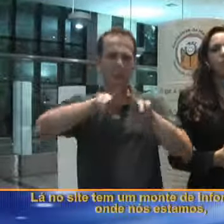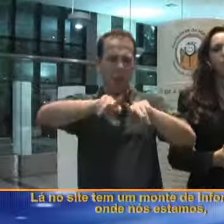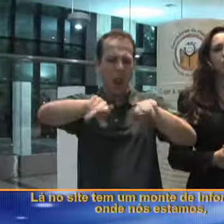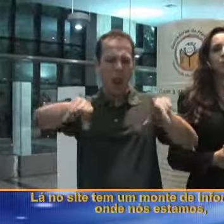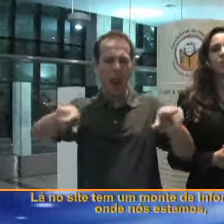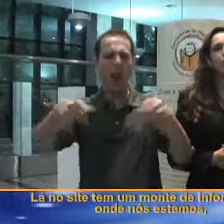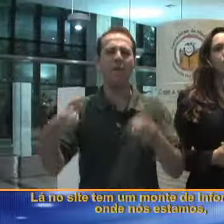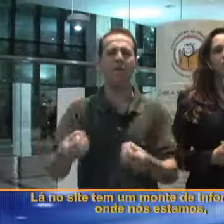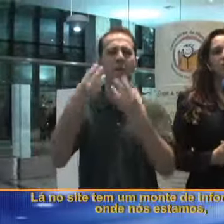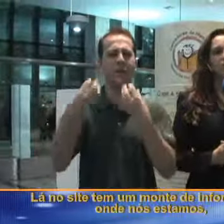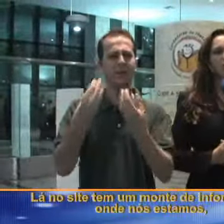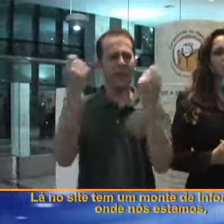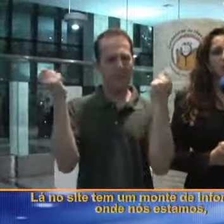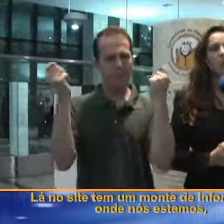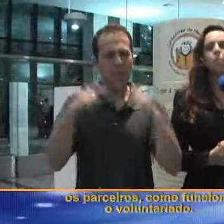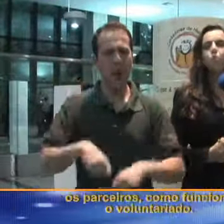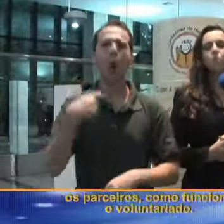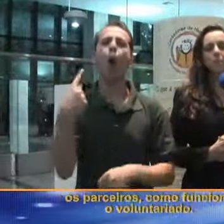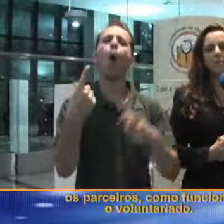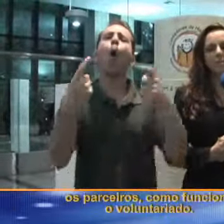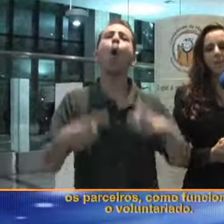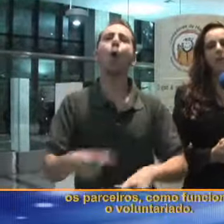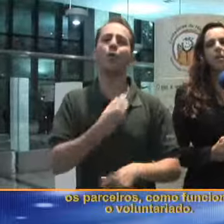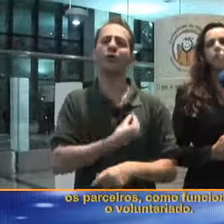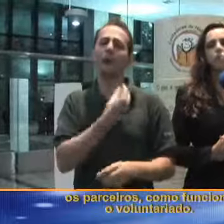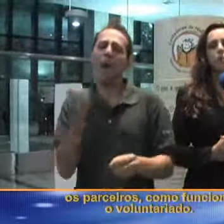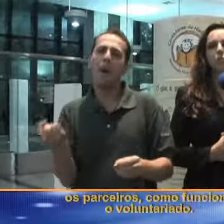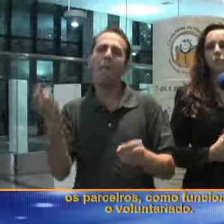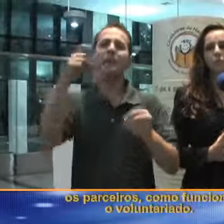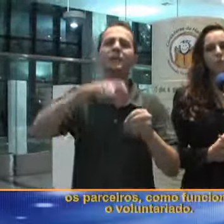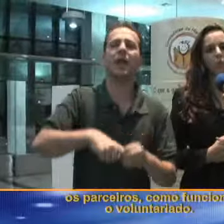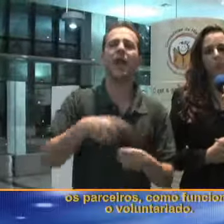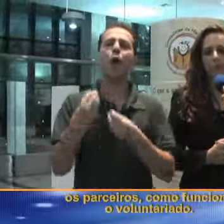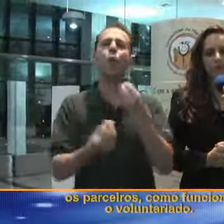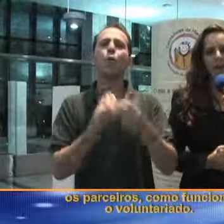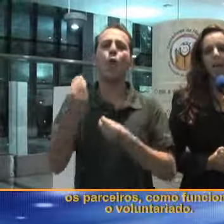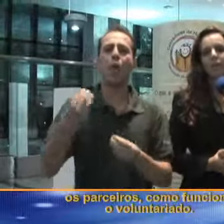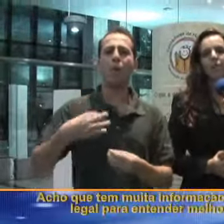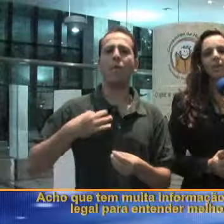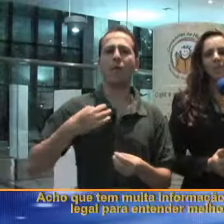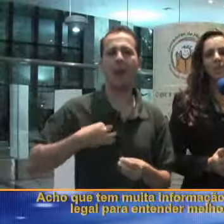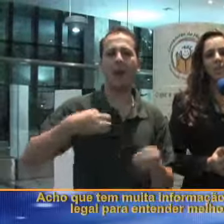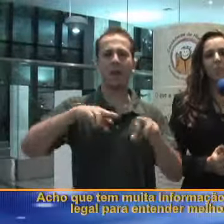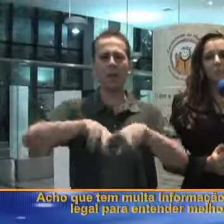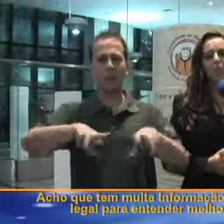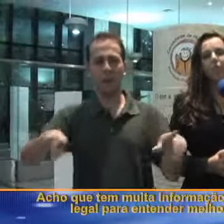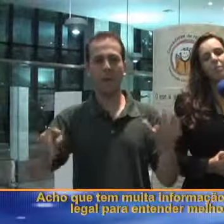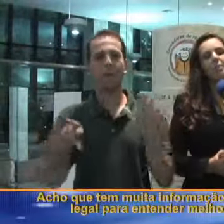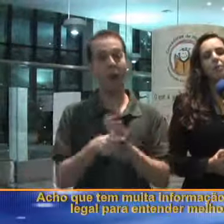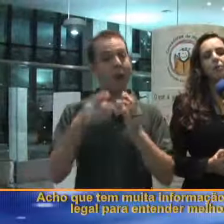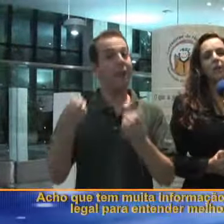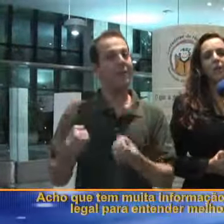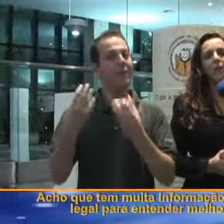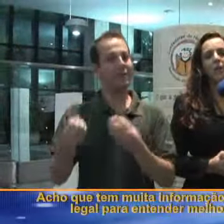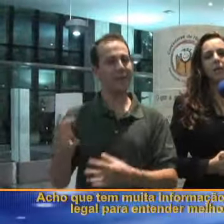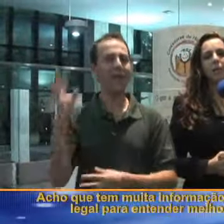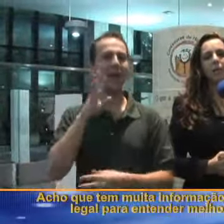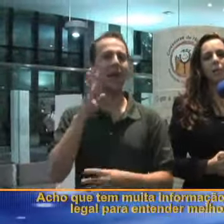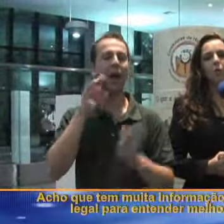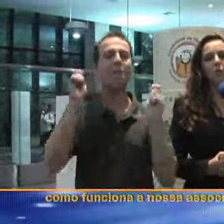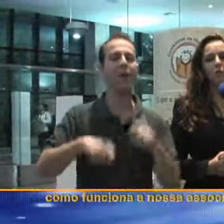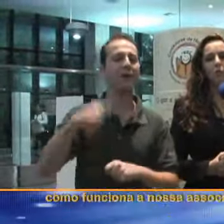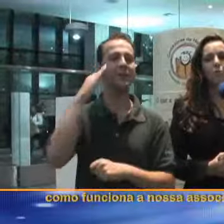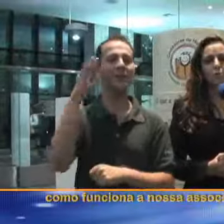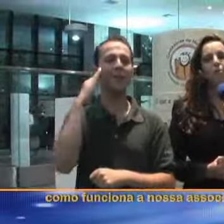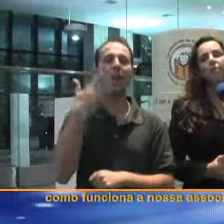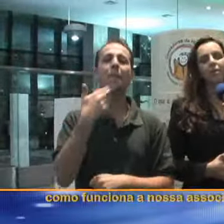informações, onde nós estamos, os parceiros, como funciona o voluntariado. Acho que tem muita informação, muito legal para entender